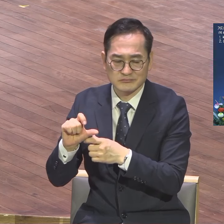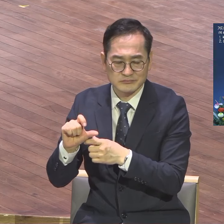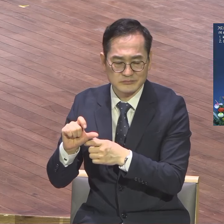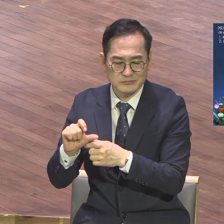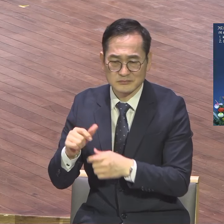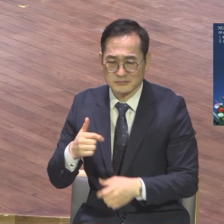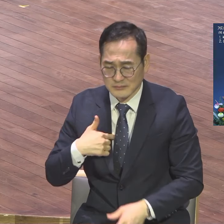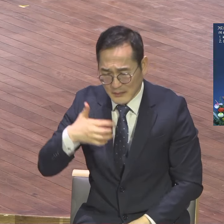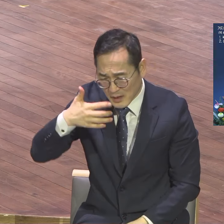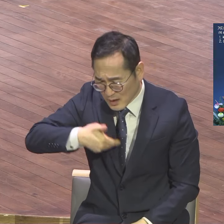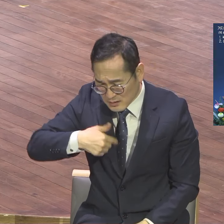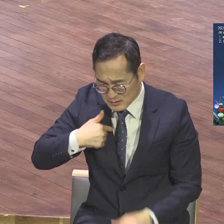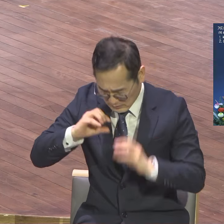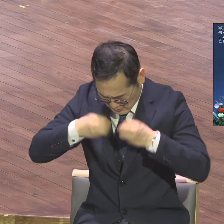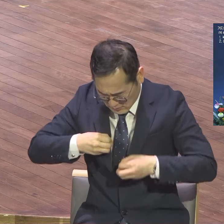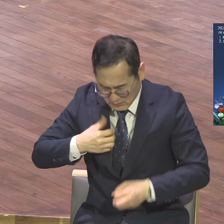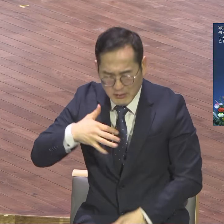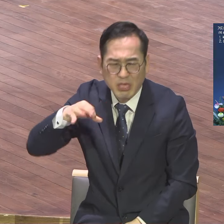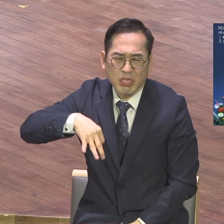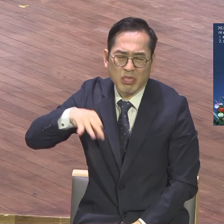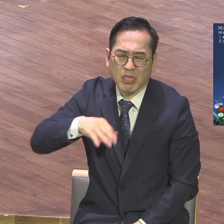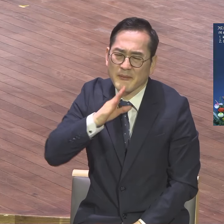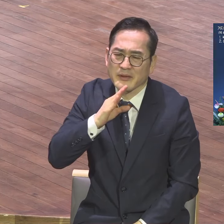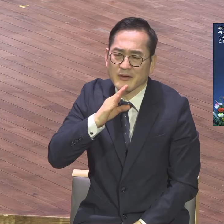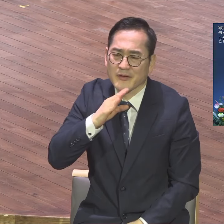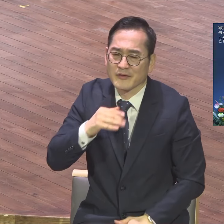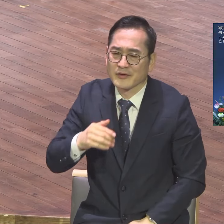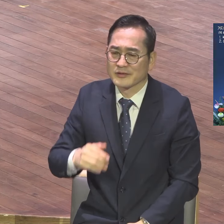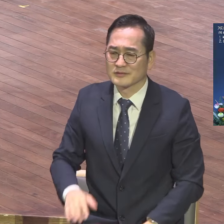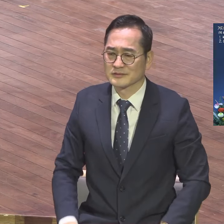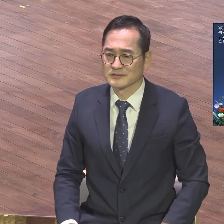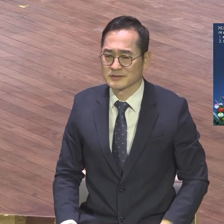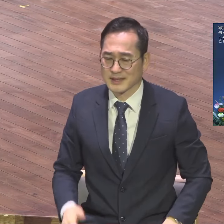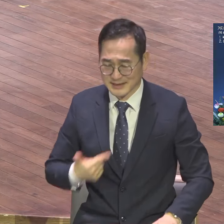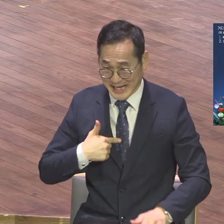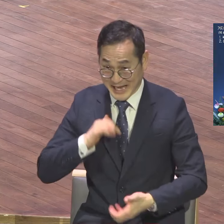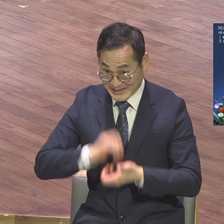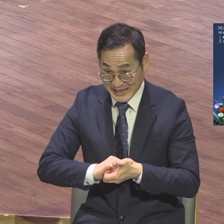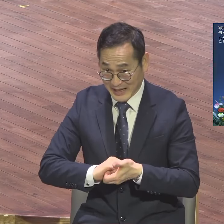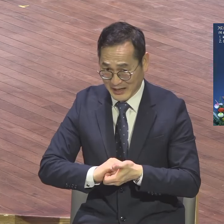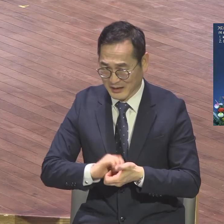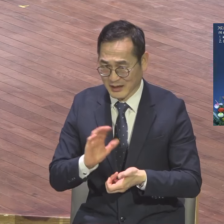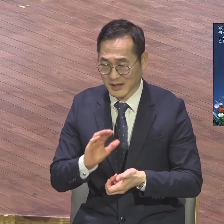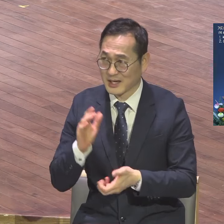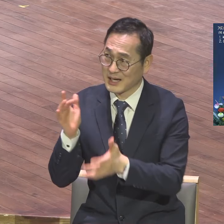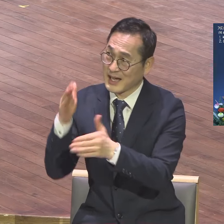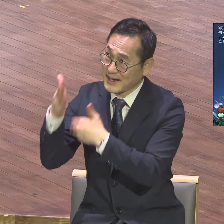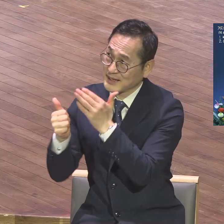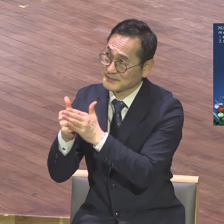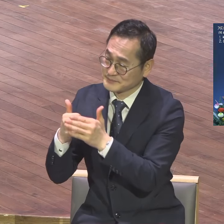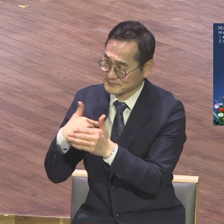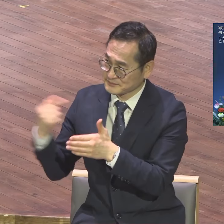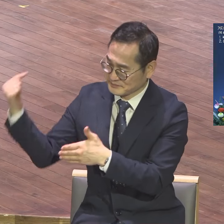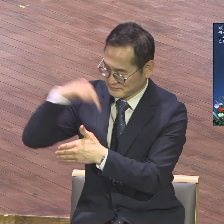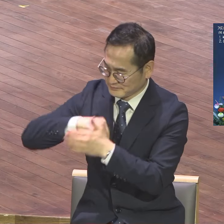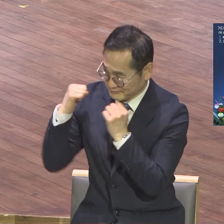뭘 해요 나를 넘어서 이제는 다른 사람을 다른